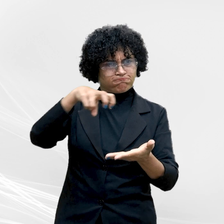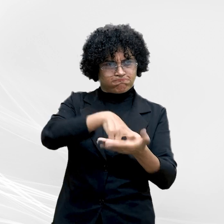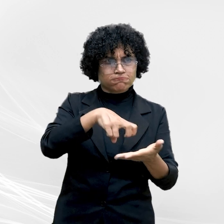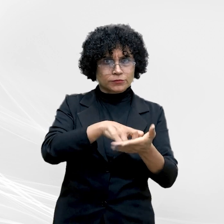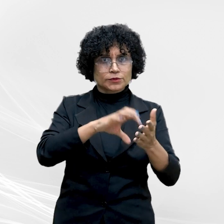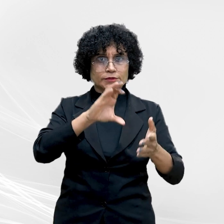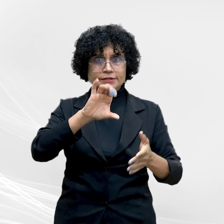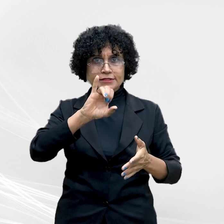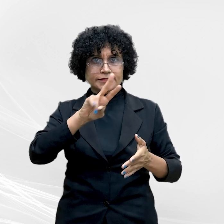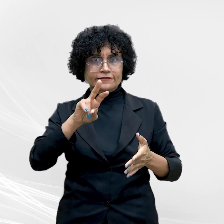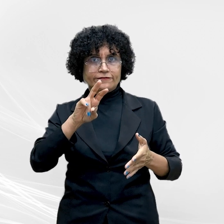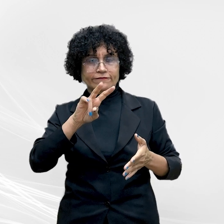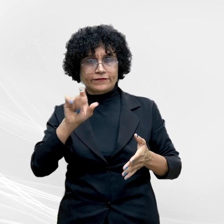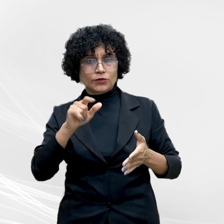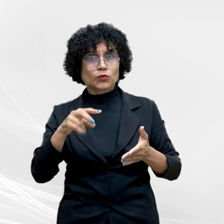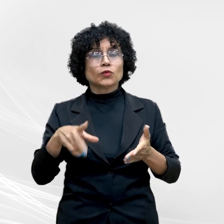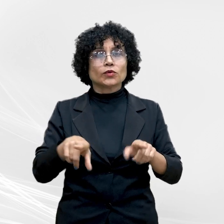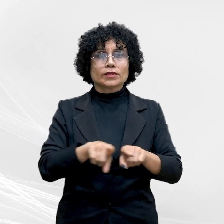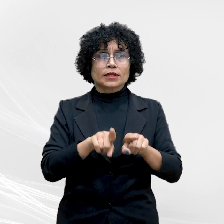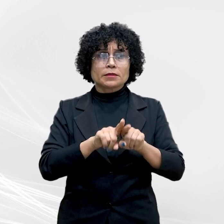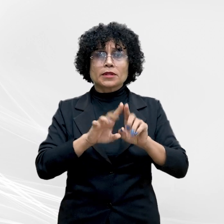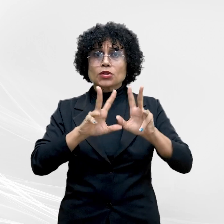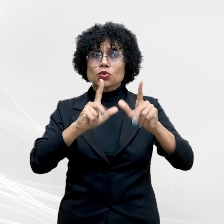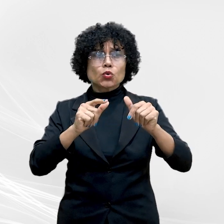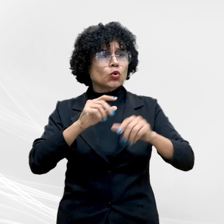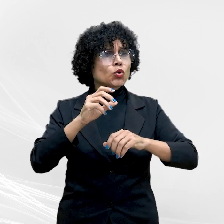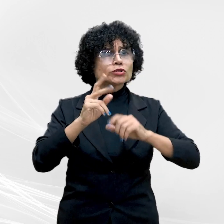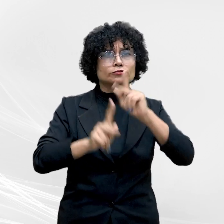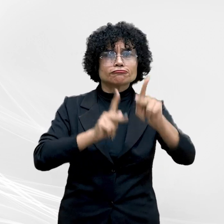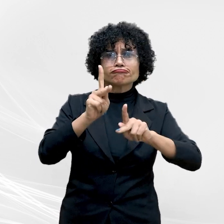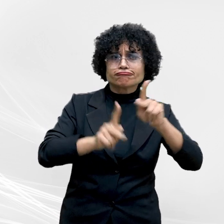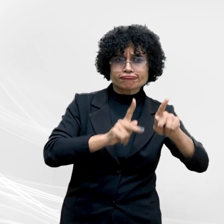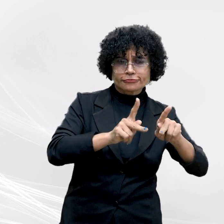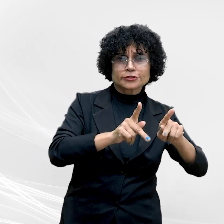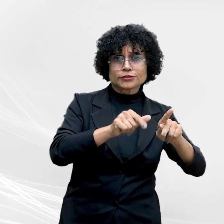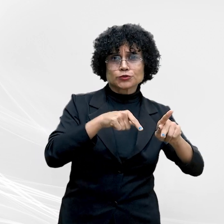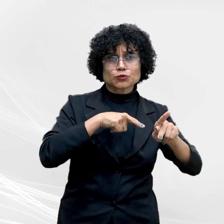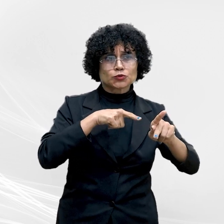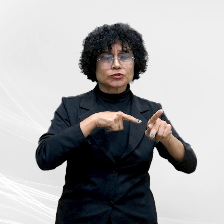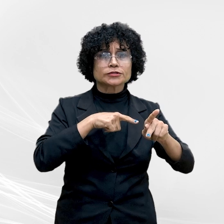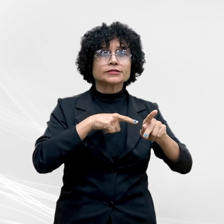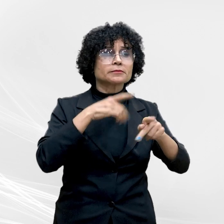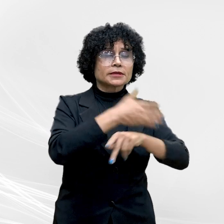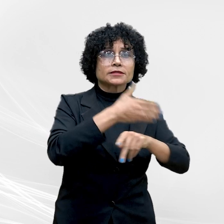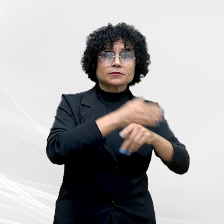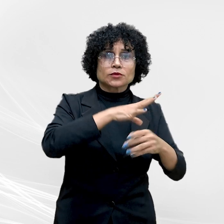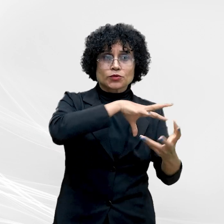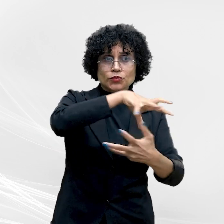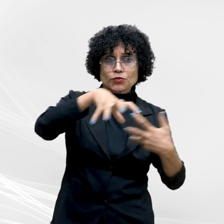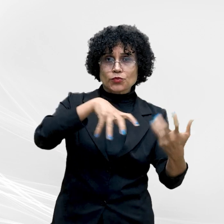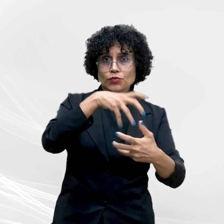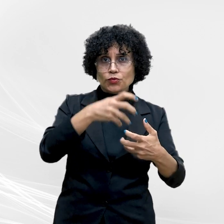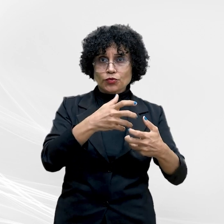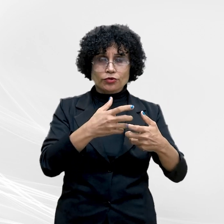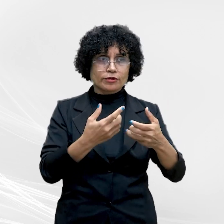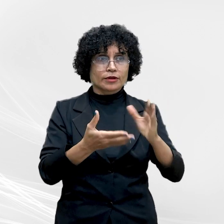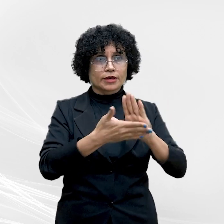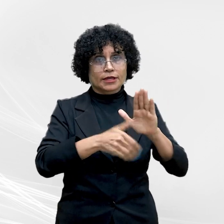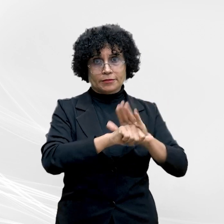aos participantes dos atos criminosos. Fecha aspas, O procurador-geral da República, Augusto Aras, assinalou o